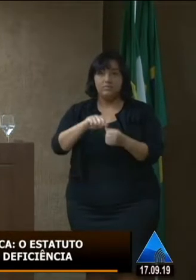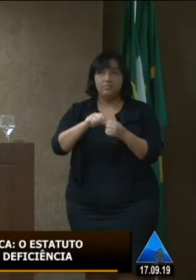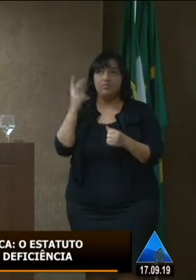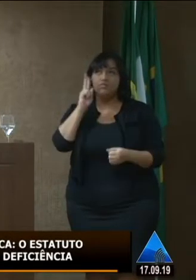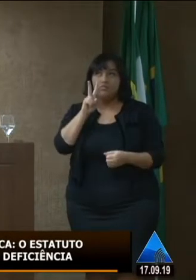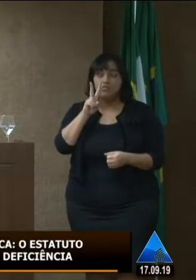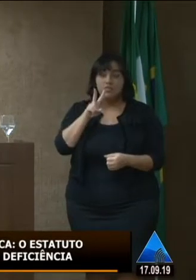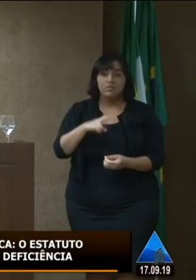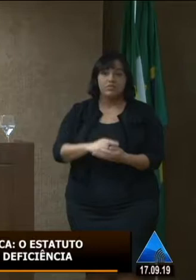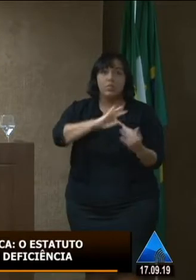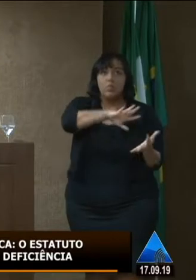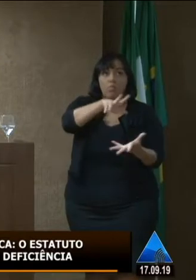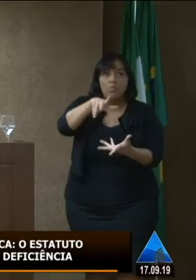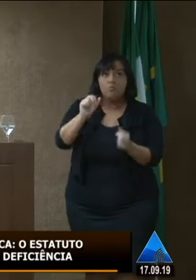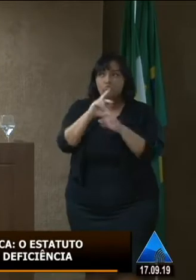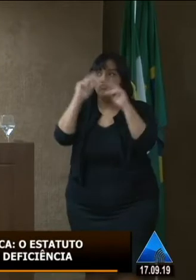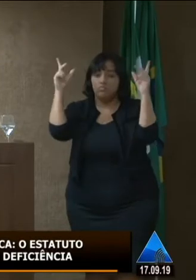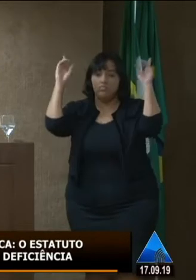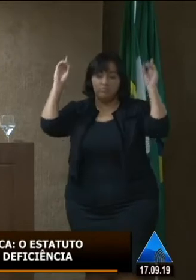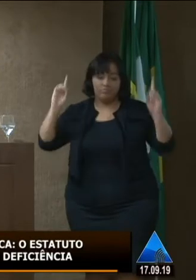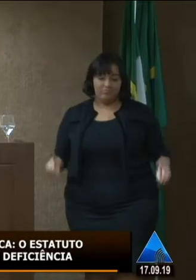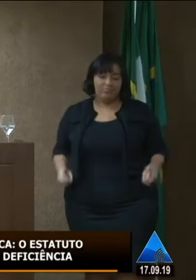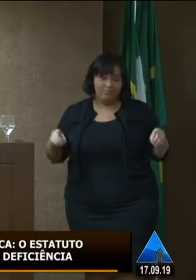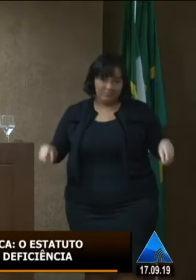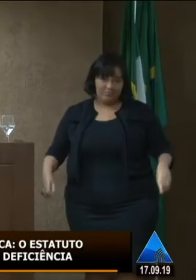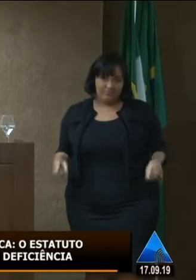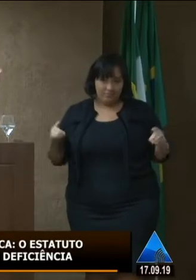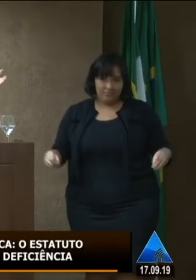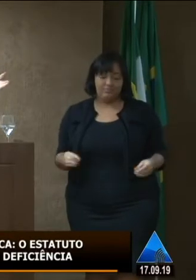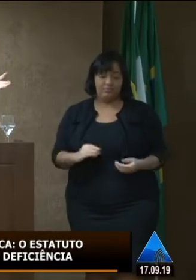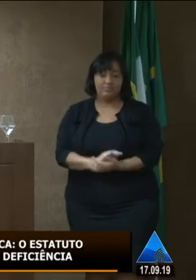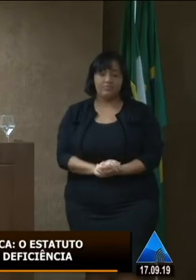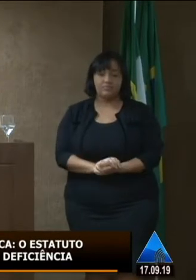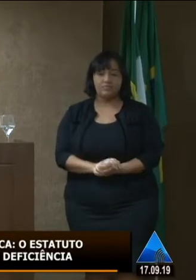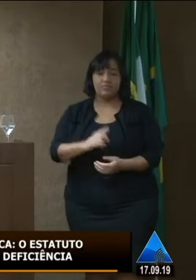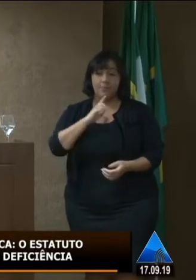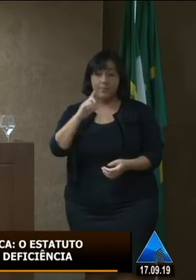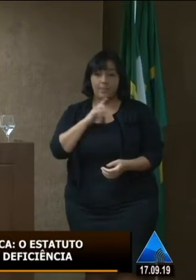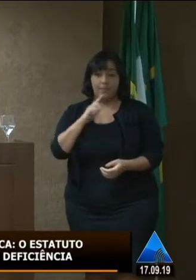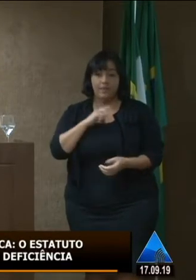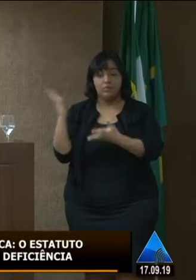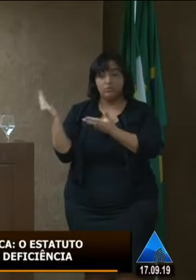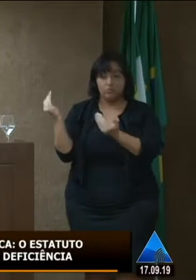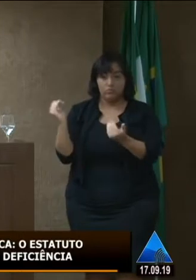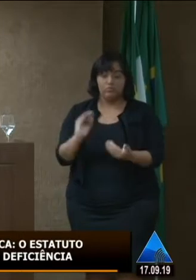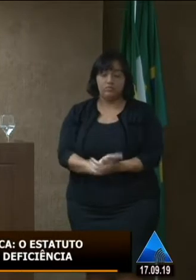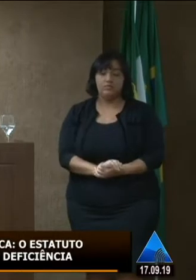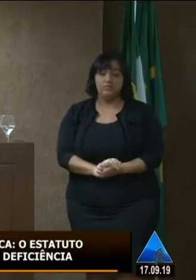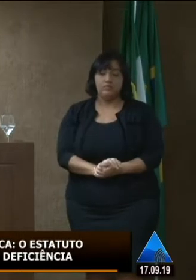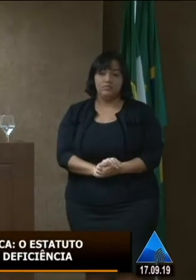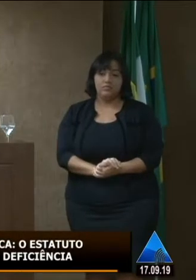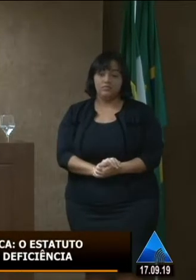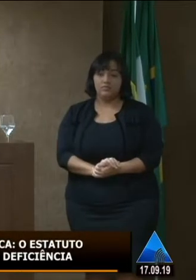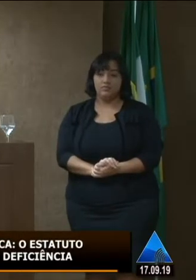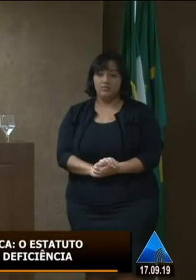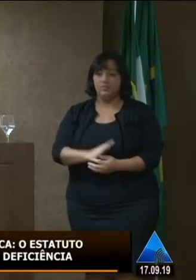mundo dos cadeirantes né apesar de ser jovem apesar de eu há mais tempo conhecer hábito mas tive mais é